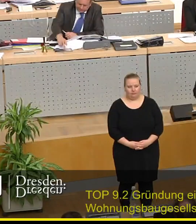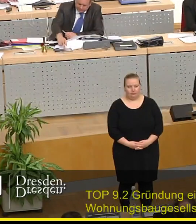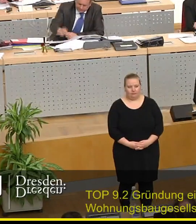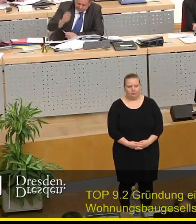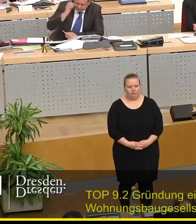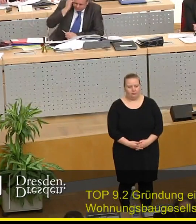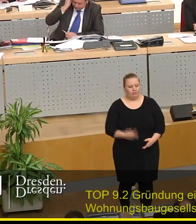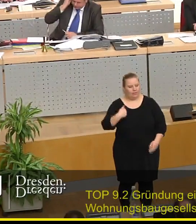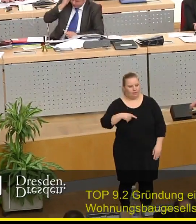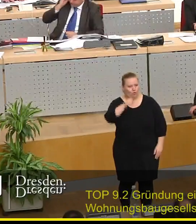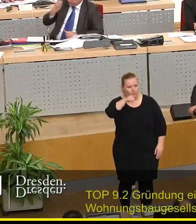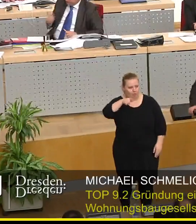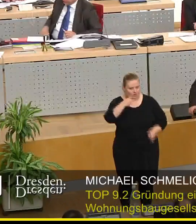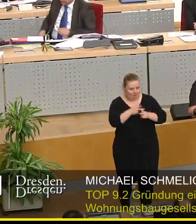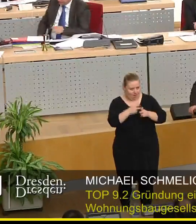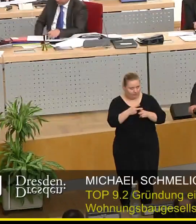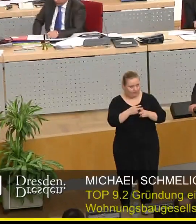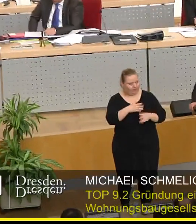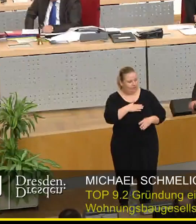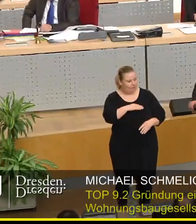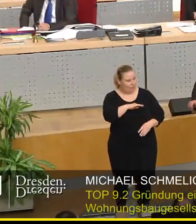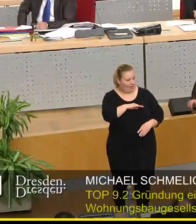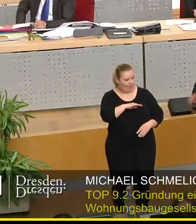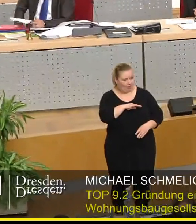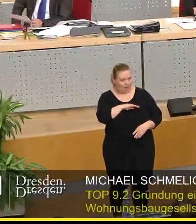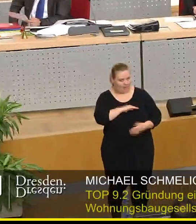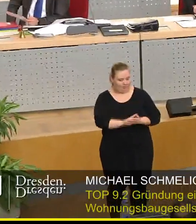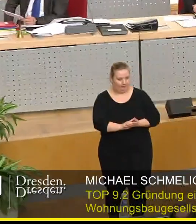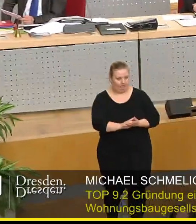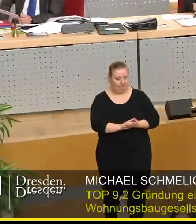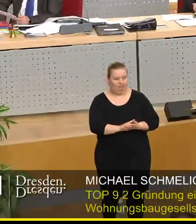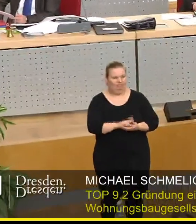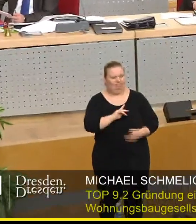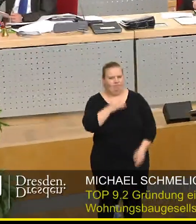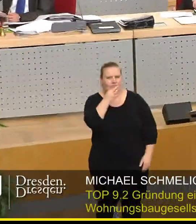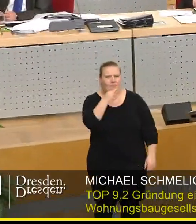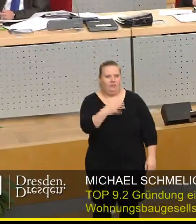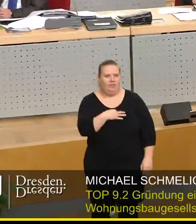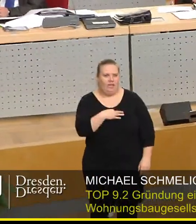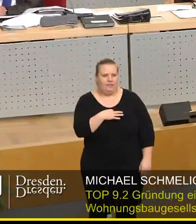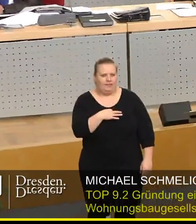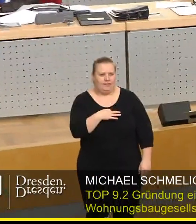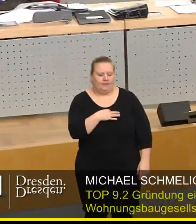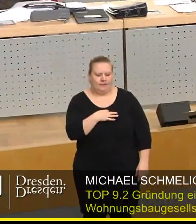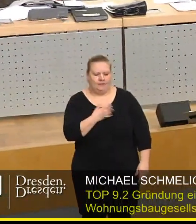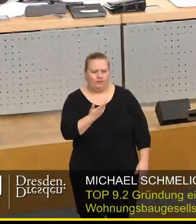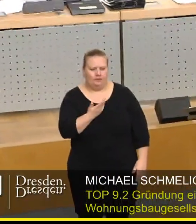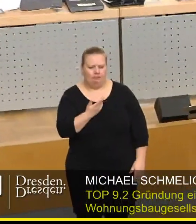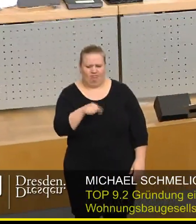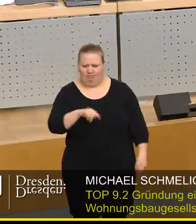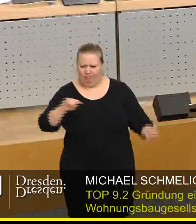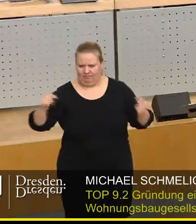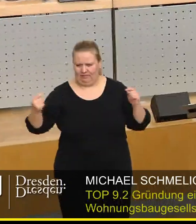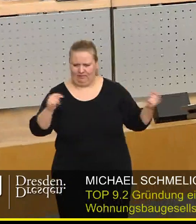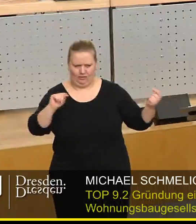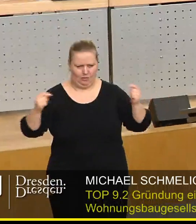Sehr geehrter Oberbürgermeister, sehr geehrte Kolleginnen und Kollegen! Ich stelle mir die Frage, warum in der Debatte